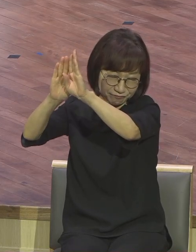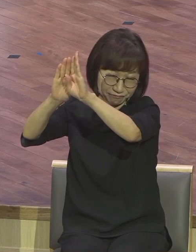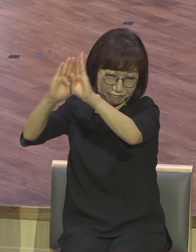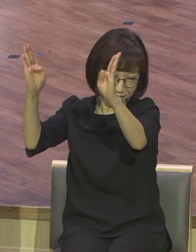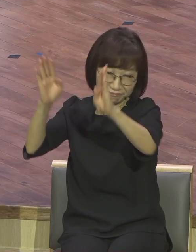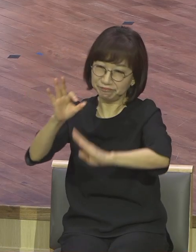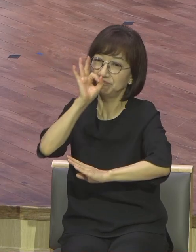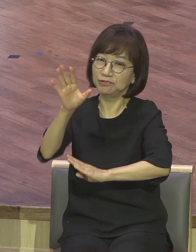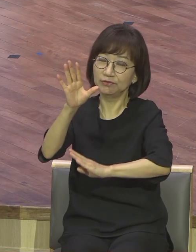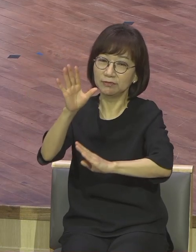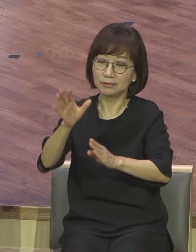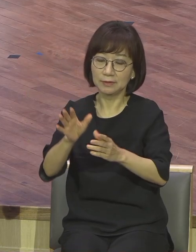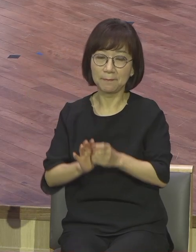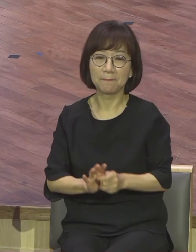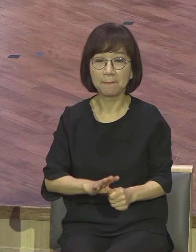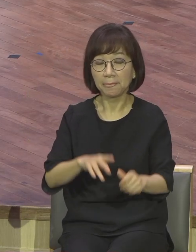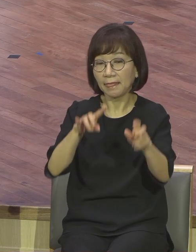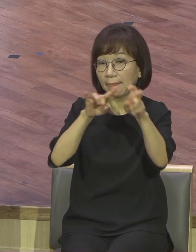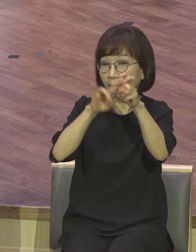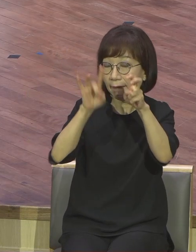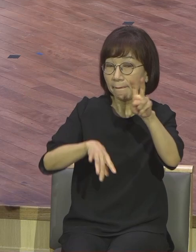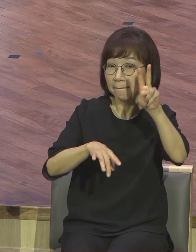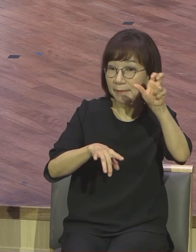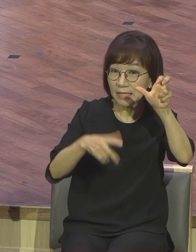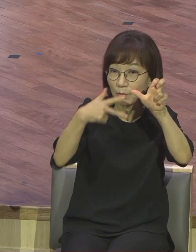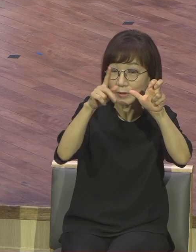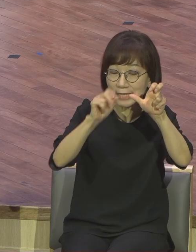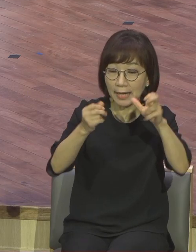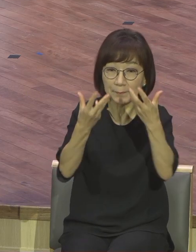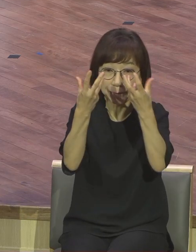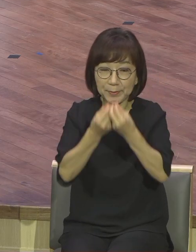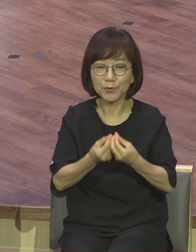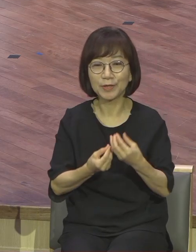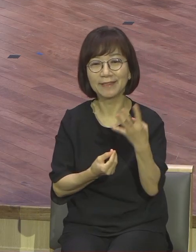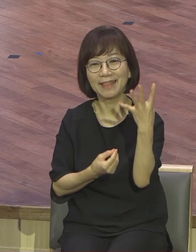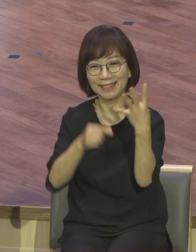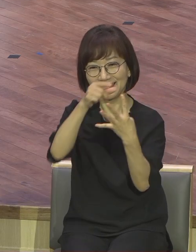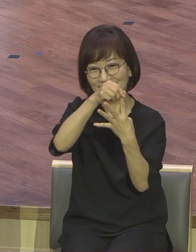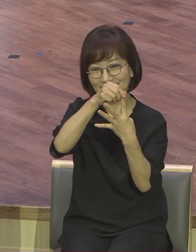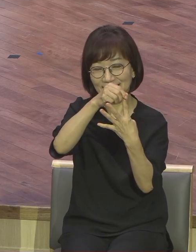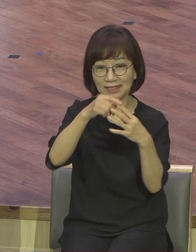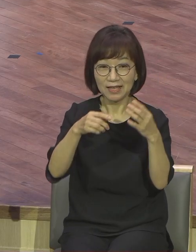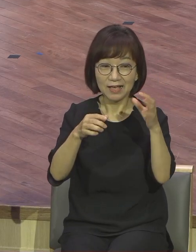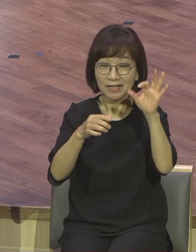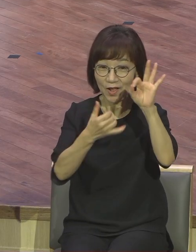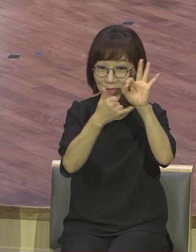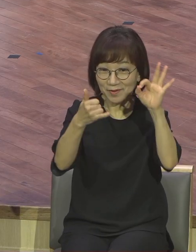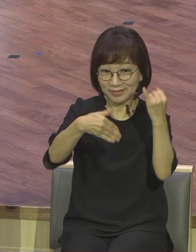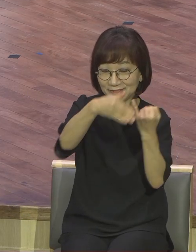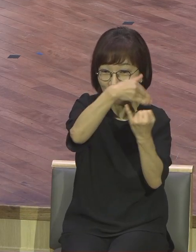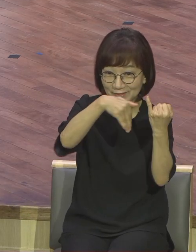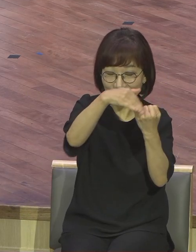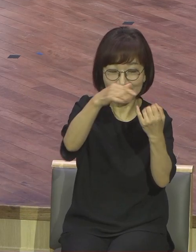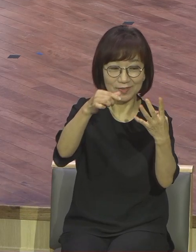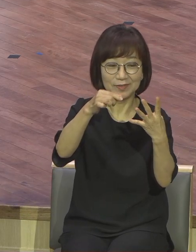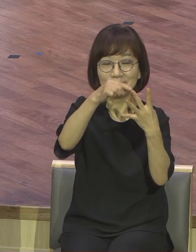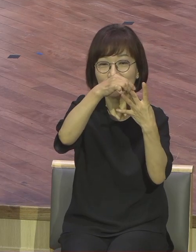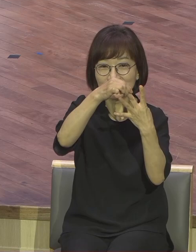마태국 25장에 보면 네 가지 비유가 나옵니다. 열천녀 비유와 달란트 비유 양과 염소의